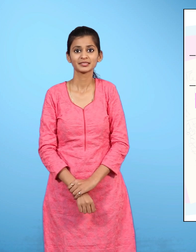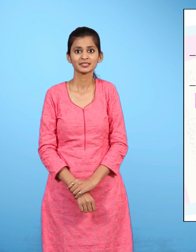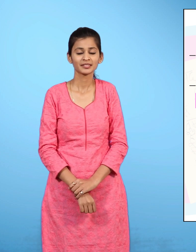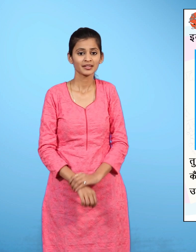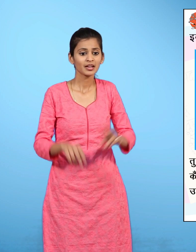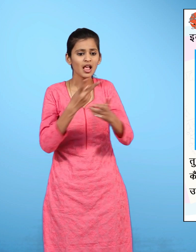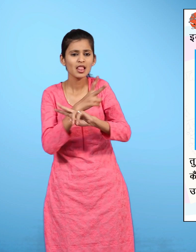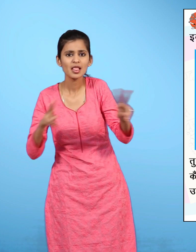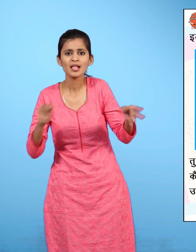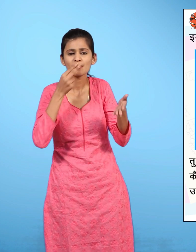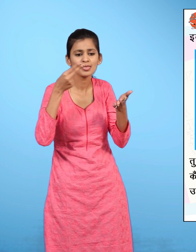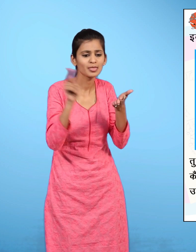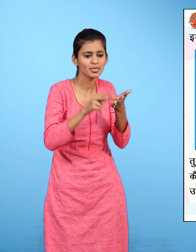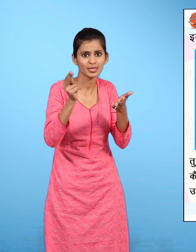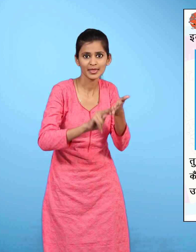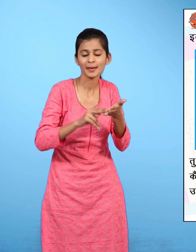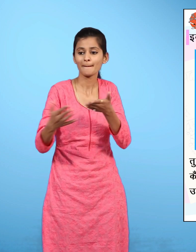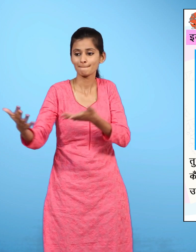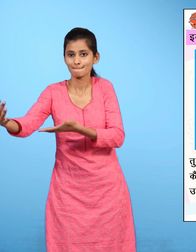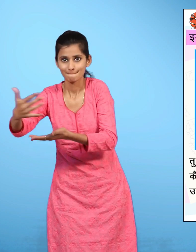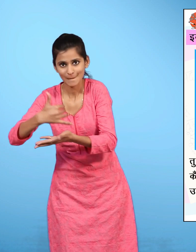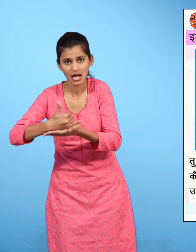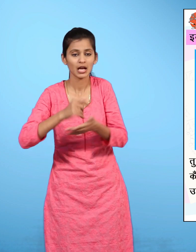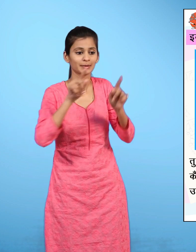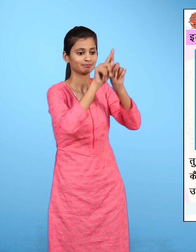कुछ अलग-अलग तरह के टिकट इखटे करके चिपकाओ